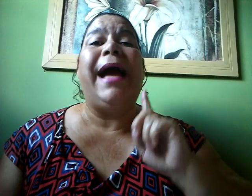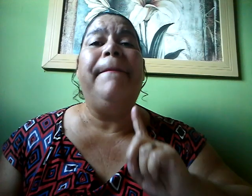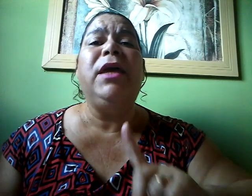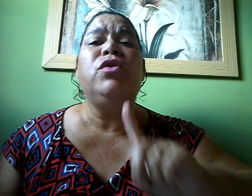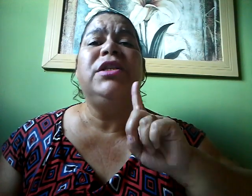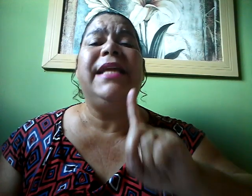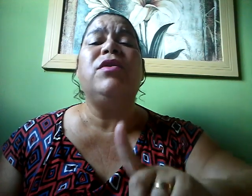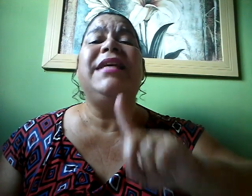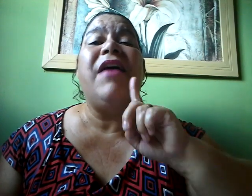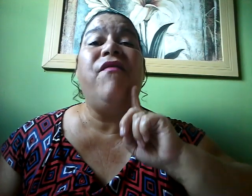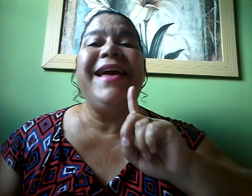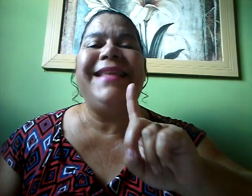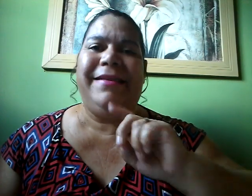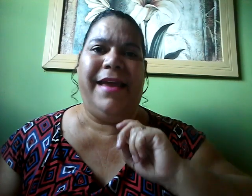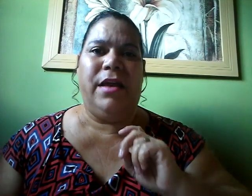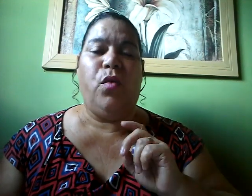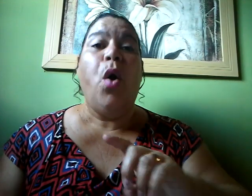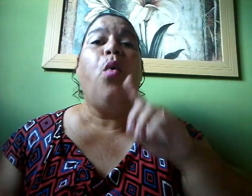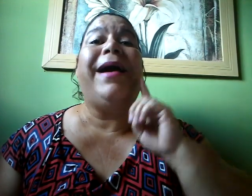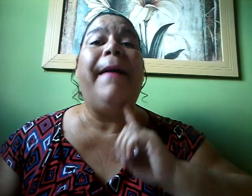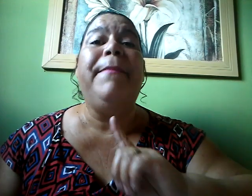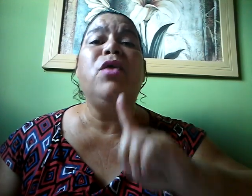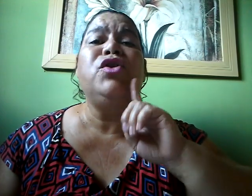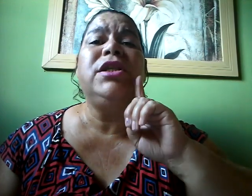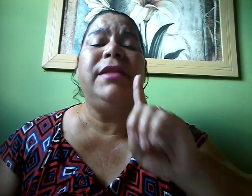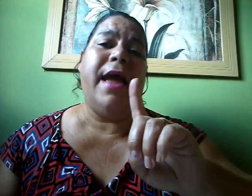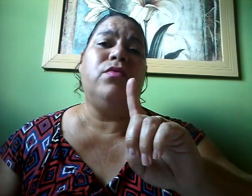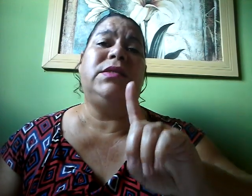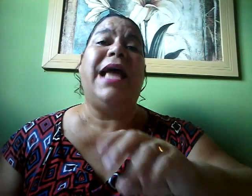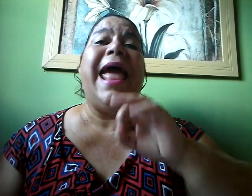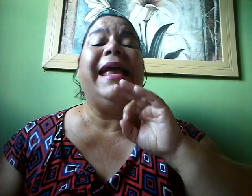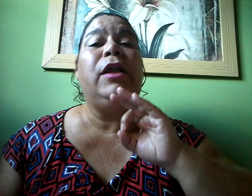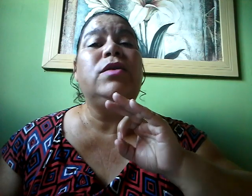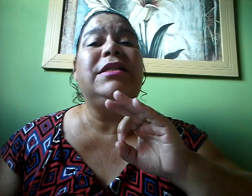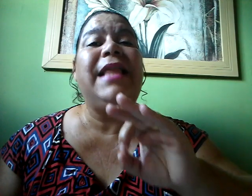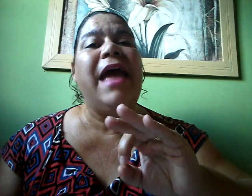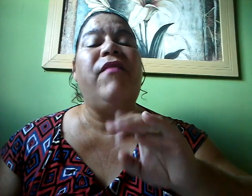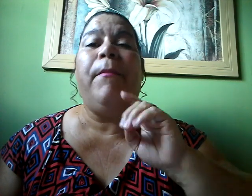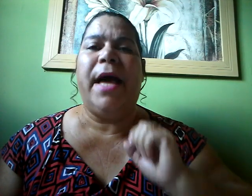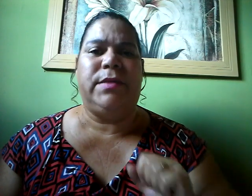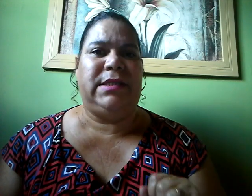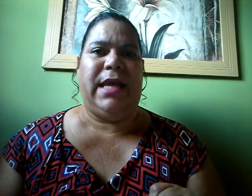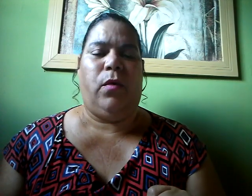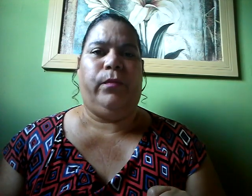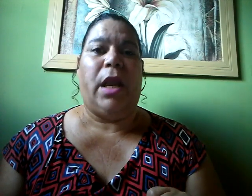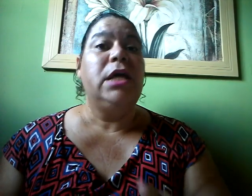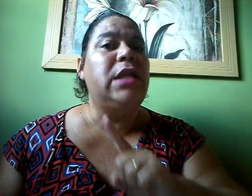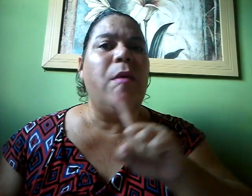caminho de Deus Ele é verdadeiro O caminho de Deus É que nos leva para o céu Não